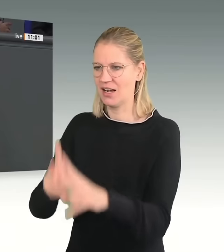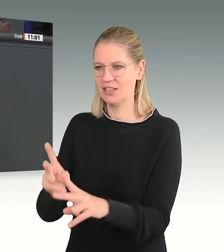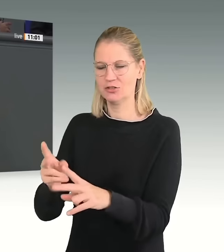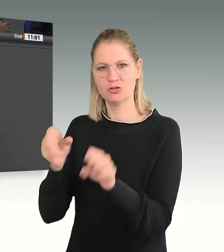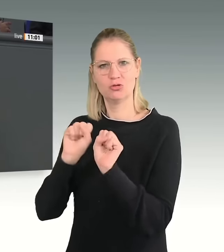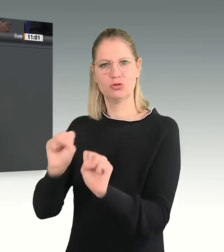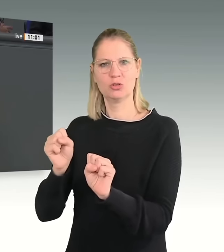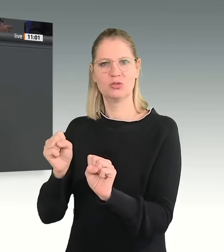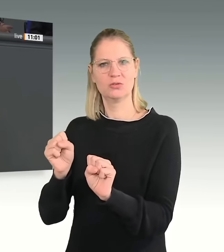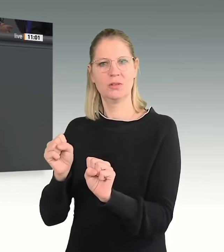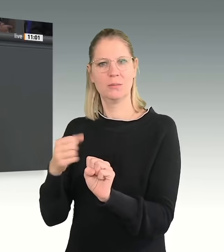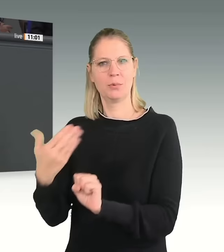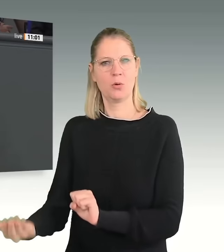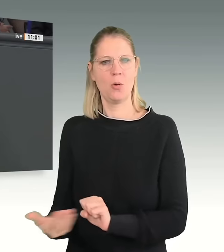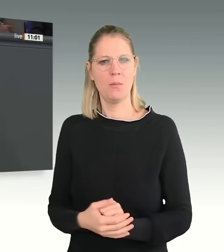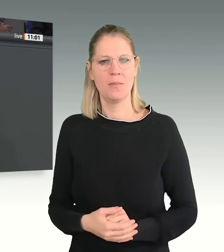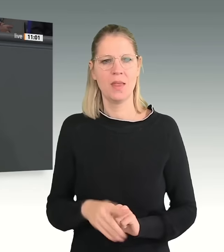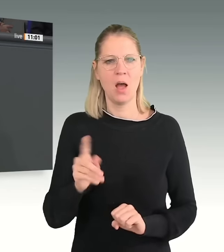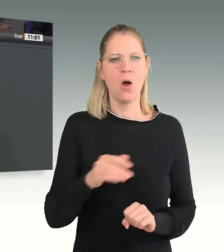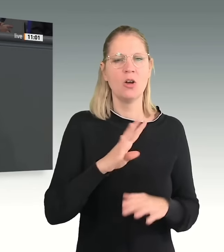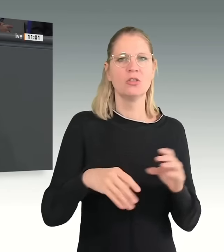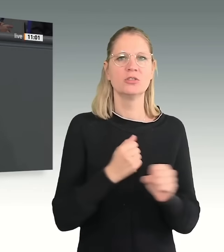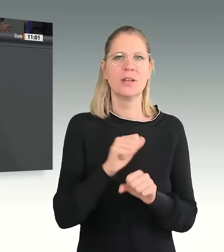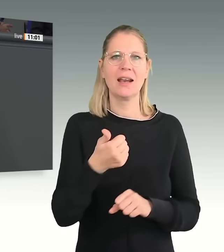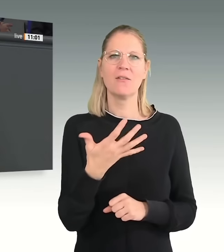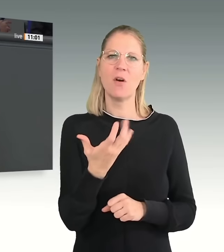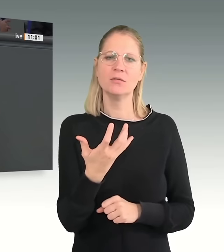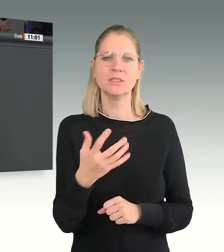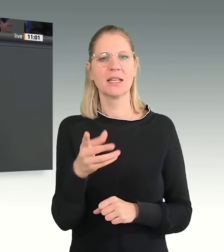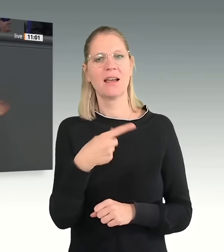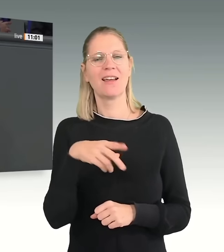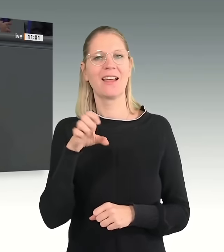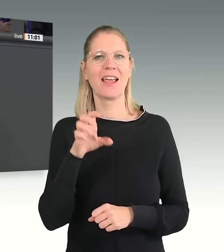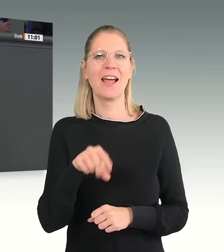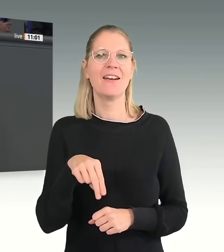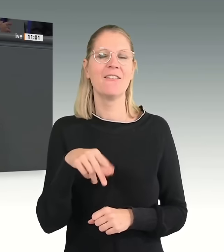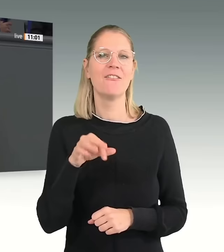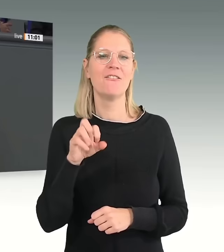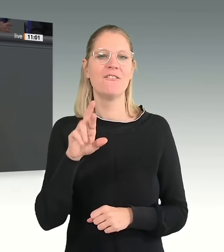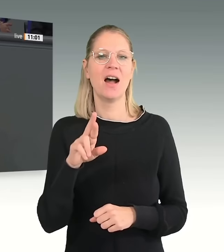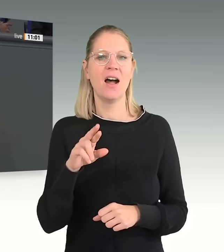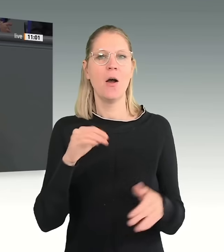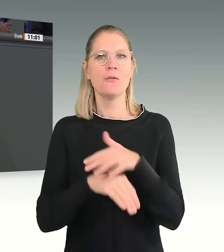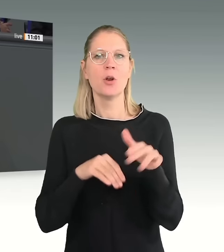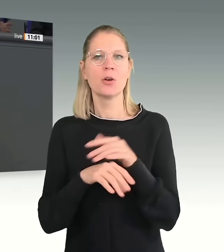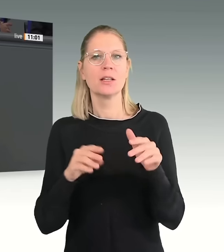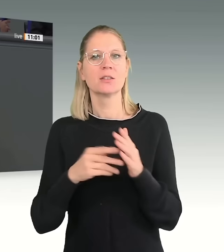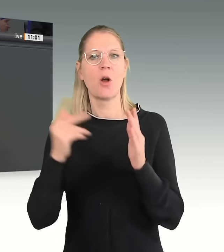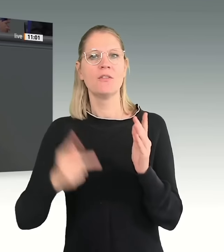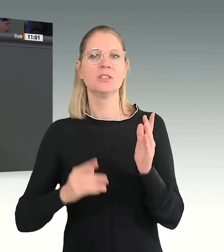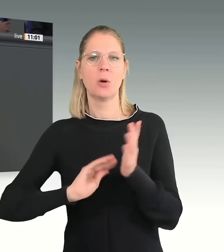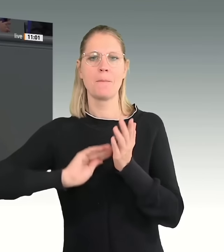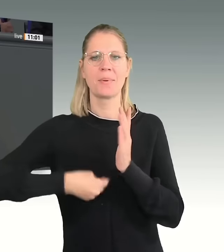1951 hat sich die Staatengemeinschaft auch dazu bekannt, mit der Genfer Flüchtlingskonvention. Und auch das eine Reaktion übrigens auf die Folgen des Zweiten